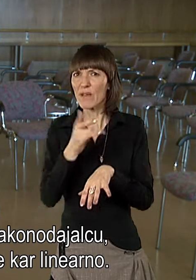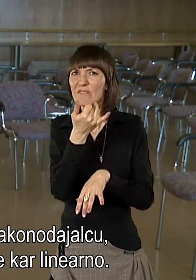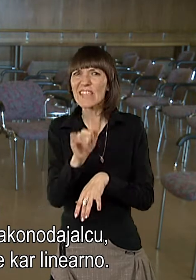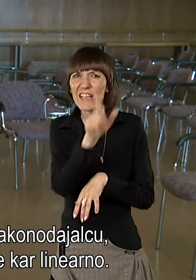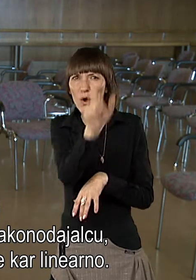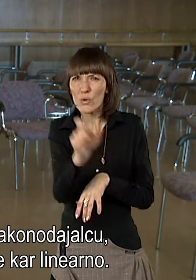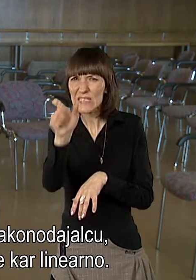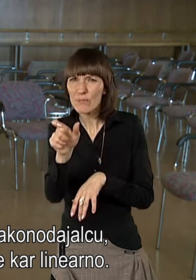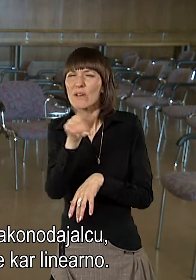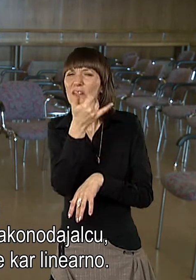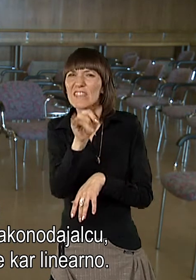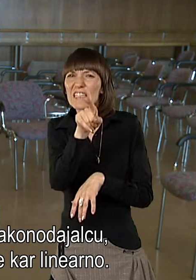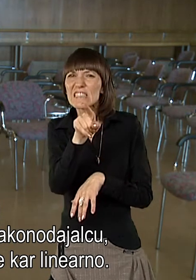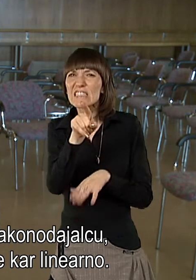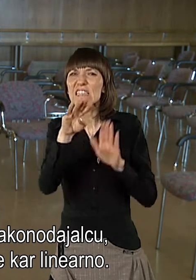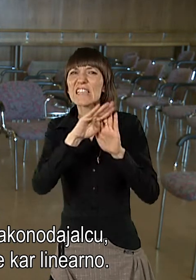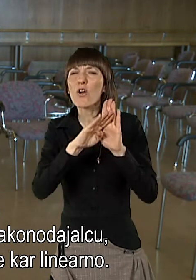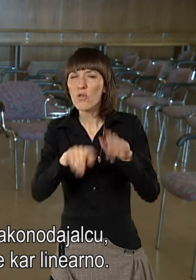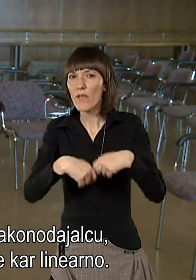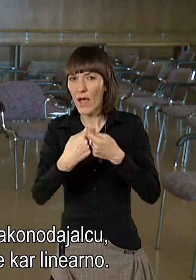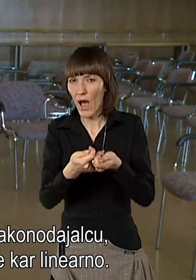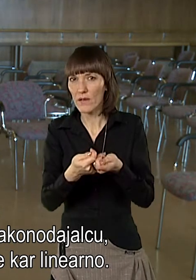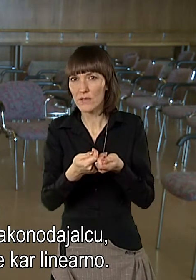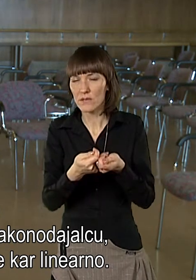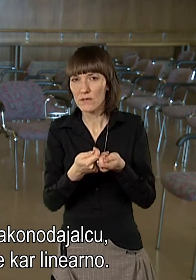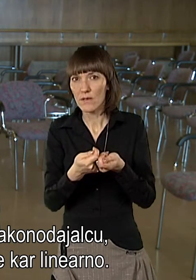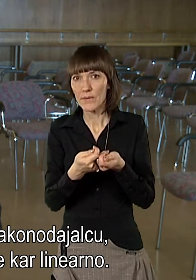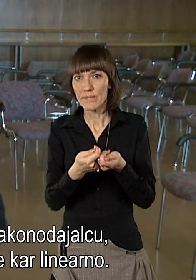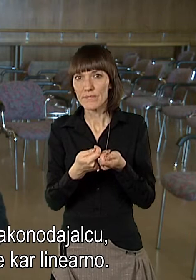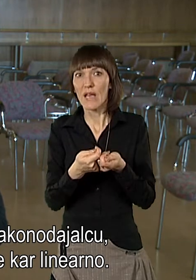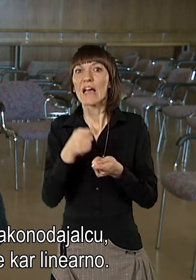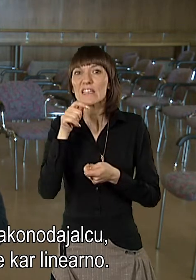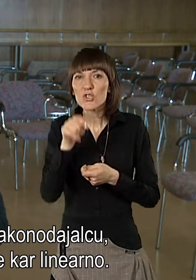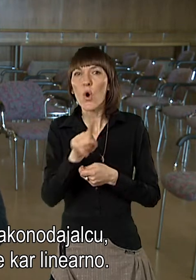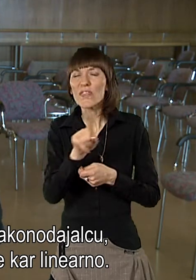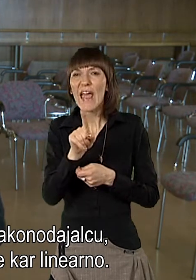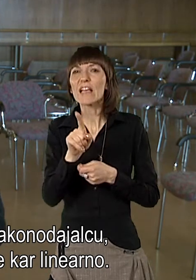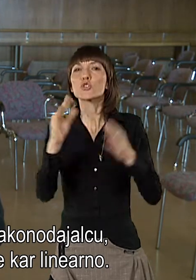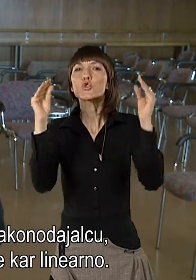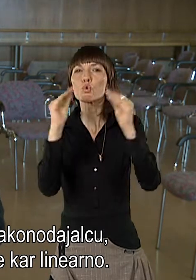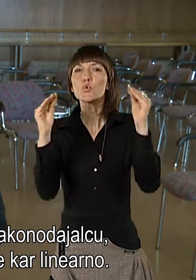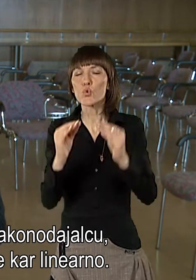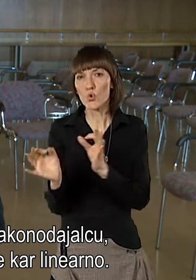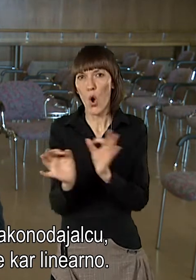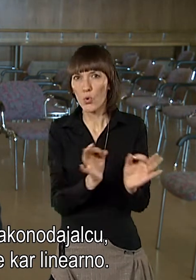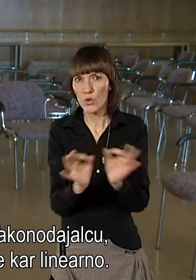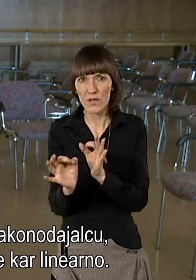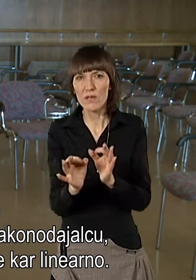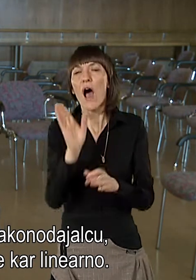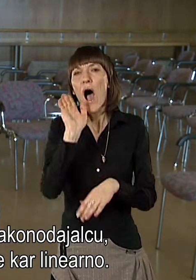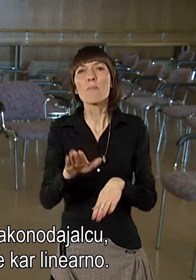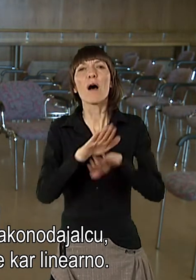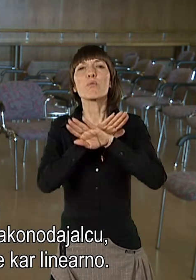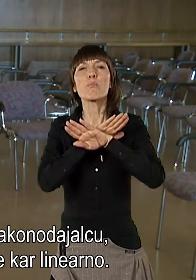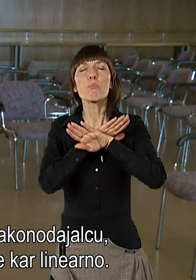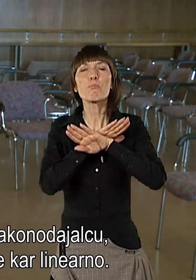zakonodajalcu, ki to ne strukturira. Ampak gredo